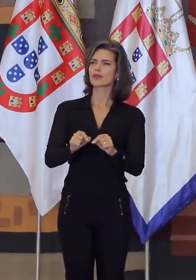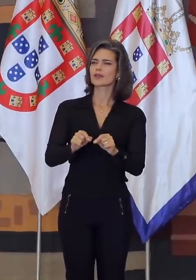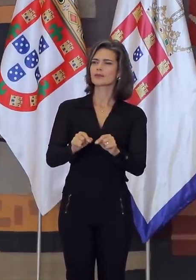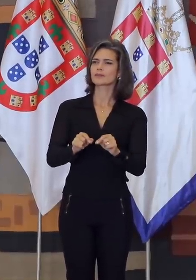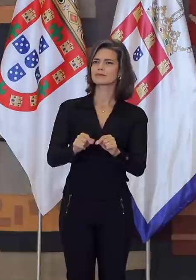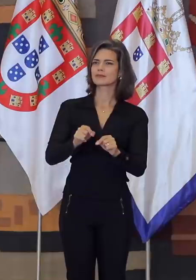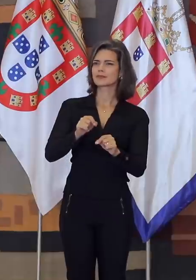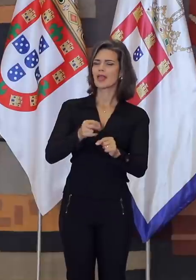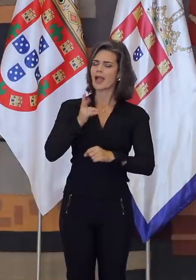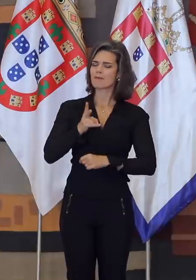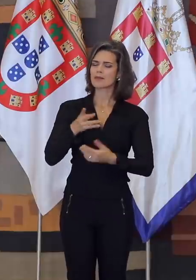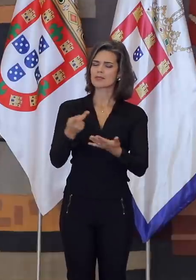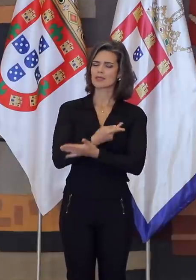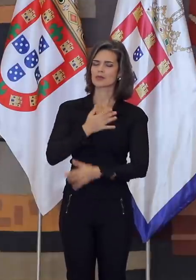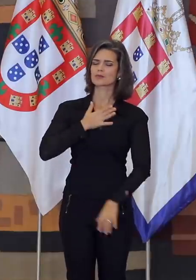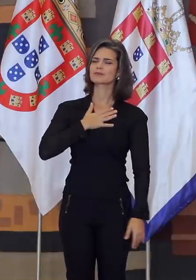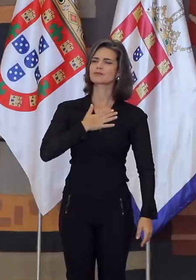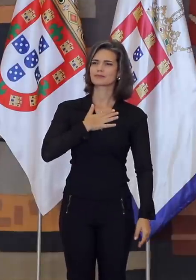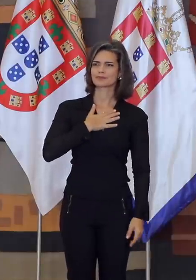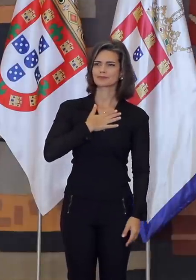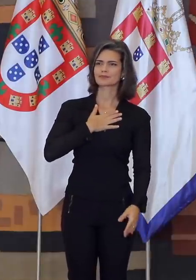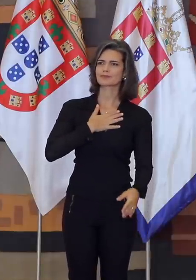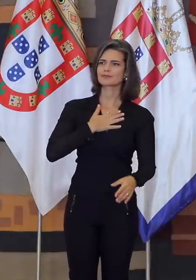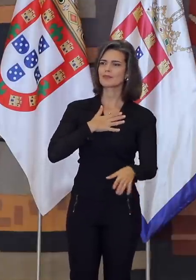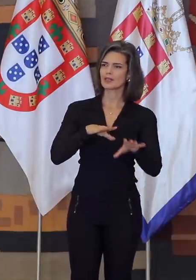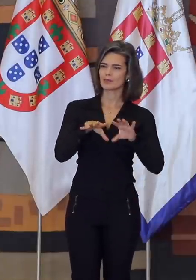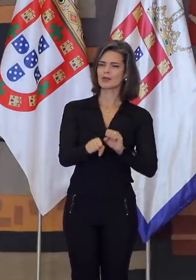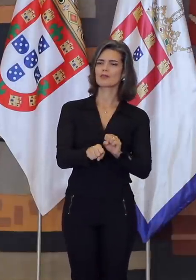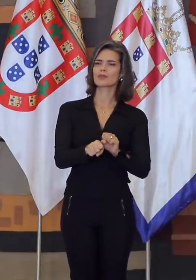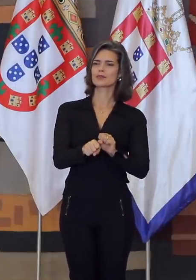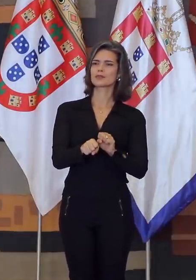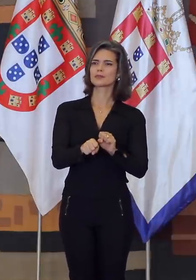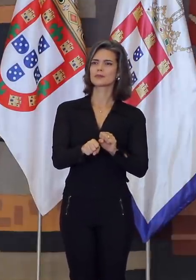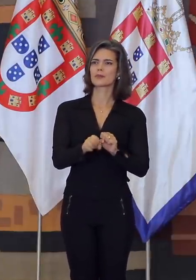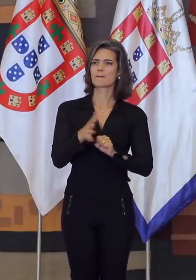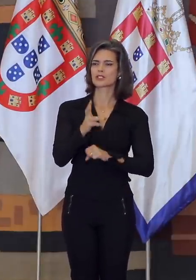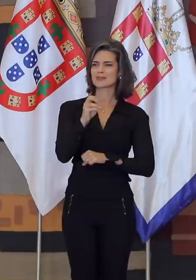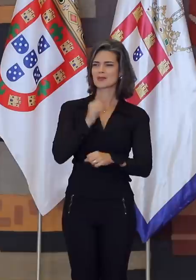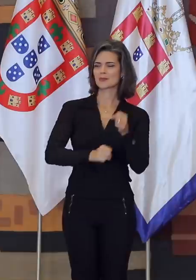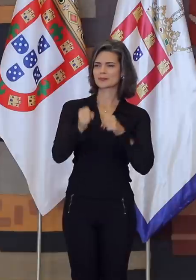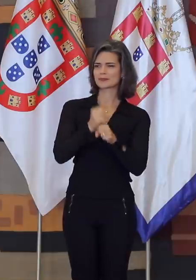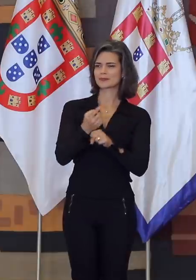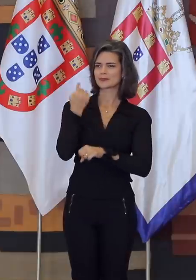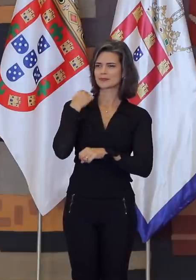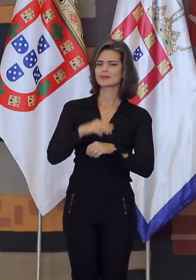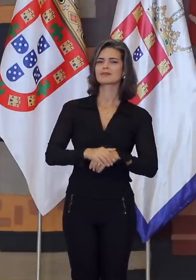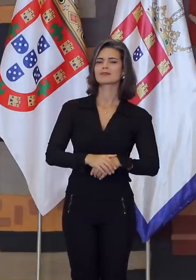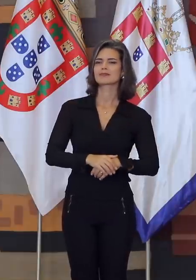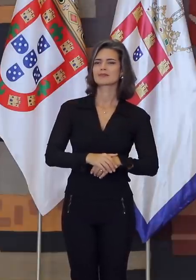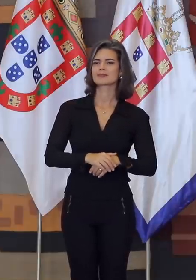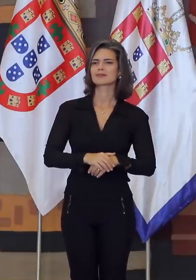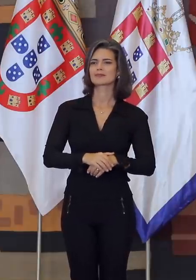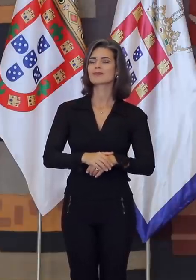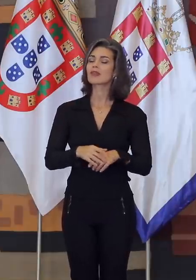a mesma que experimentei naquela ocasião há pouco mais de 50 anos. Finalmente, e